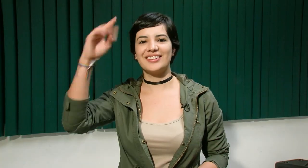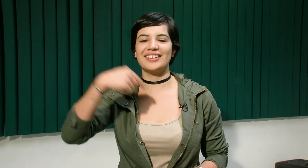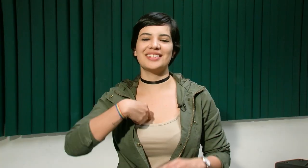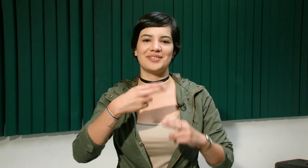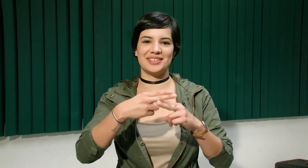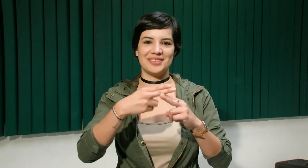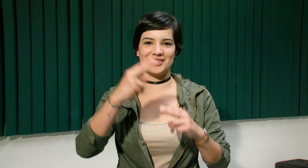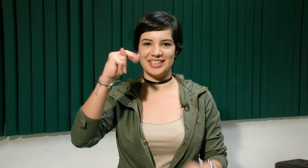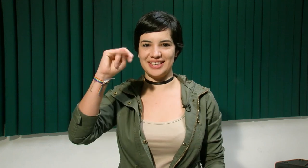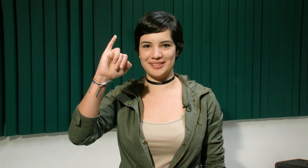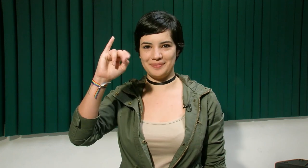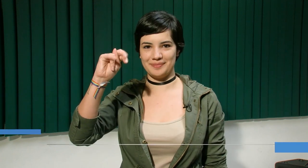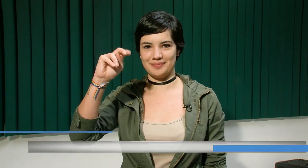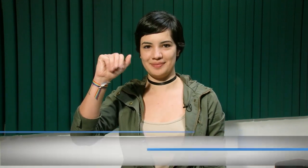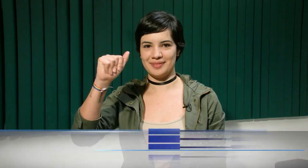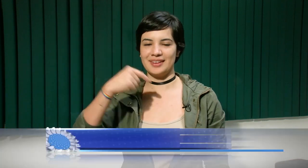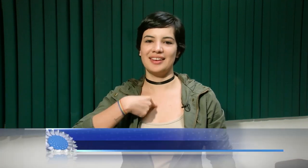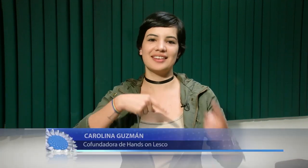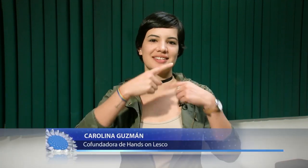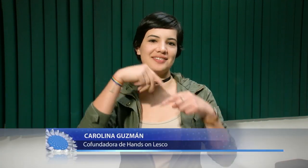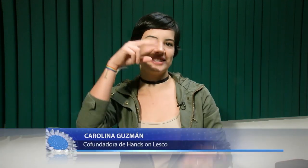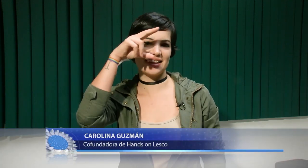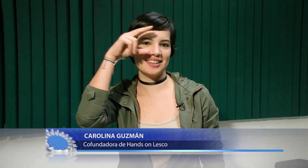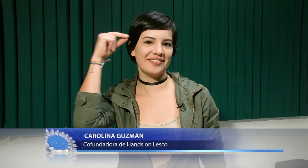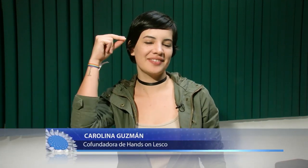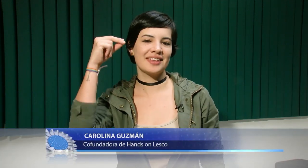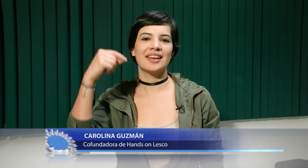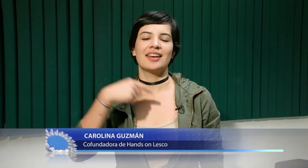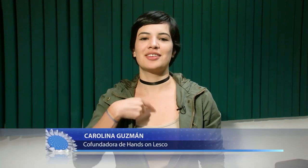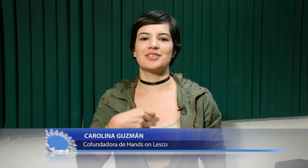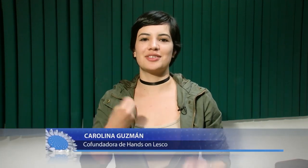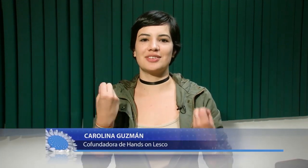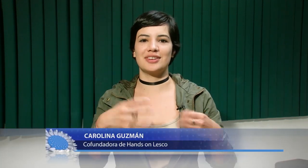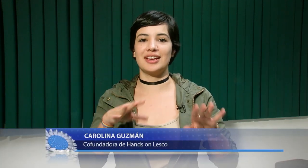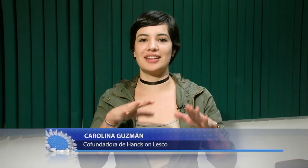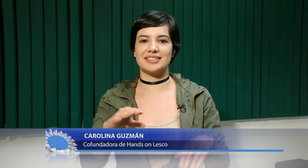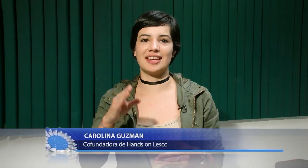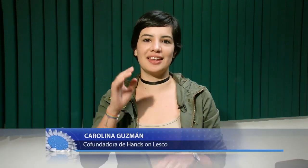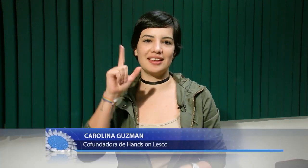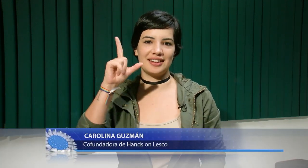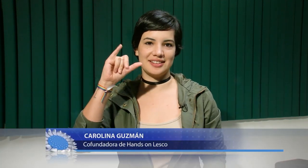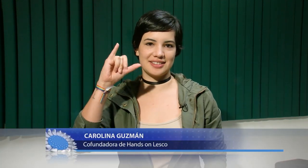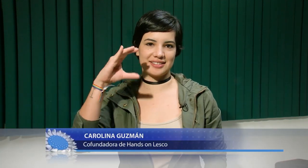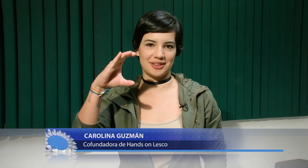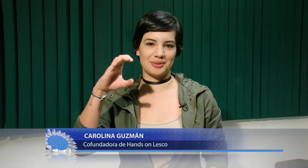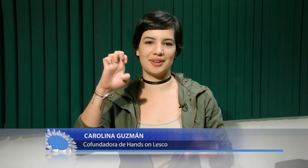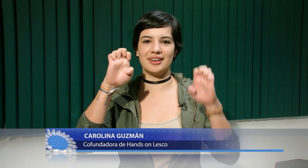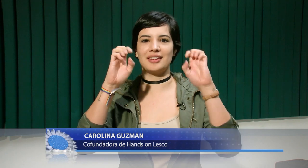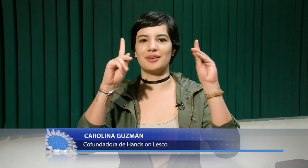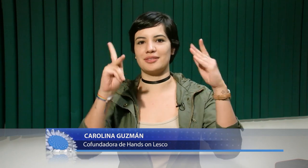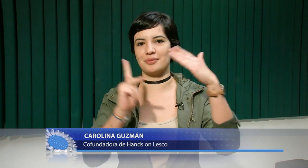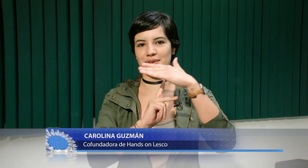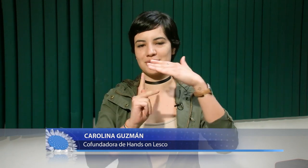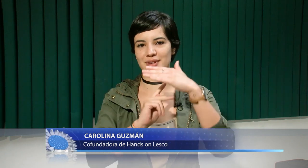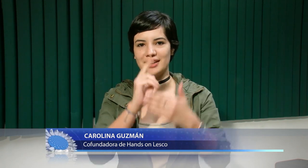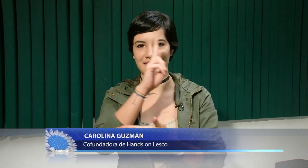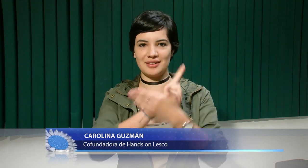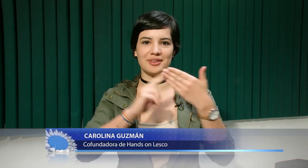Hola, yo me llamo Nina, esta es mi seña. Yo soy egresada de la licenciatura en educación preescolar de la